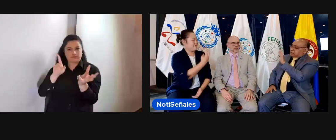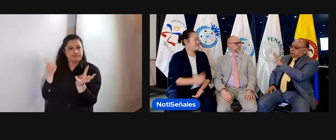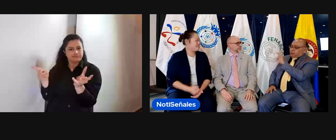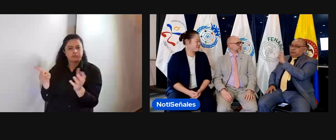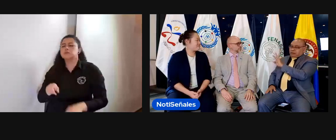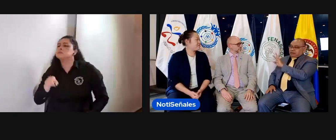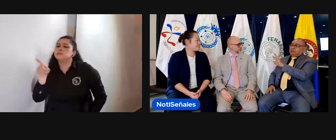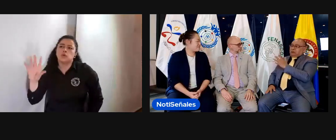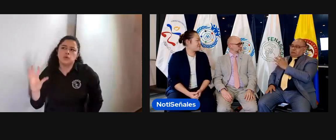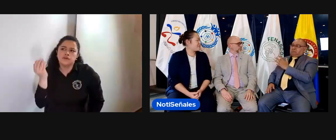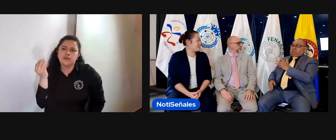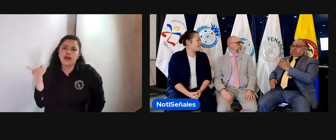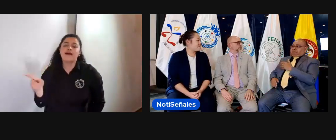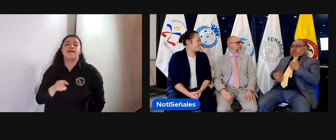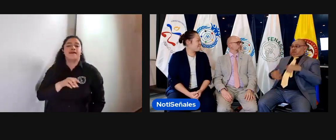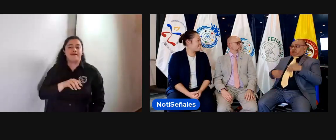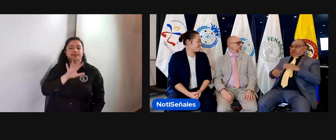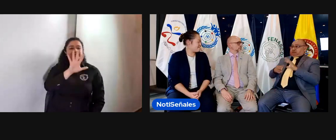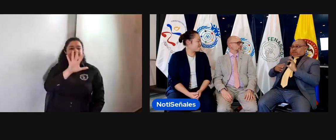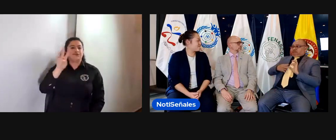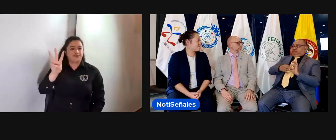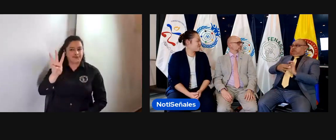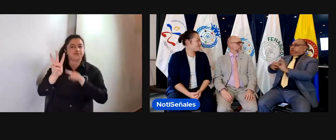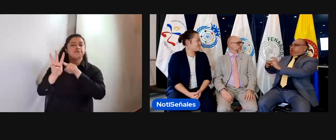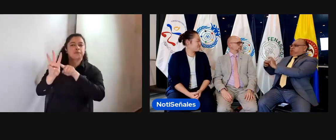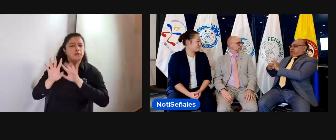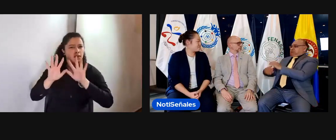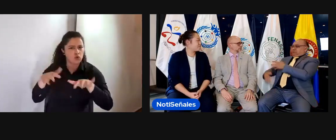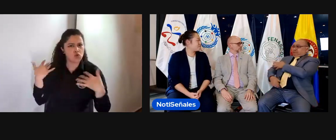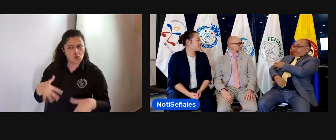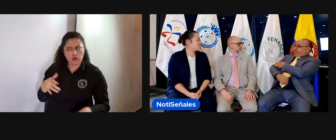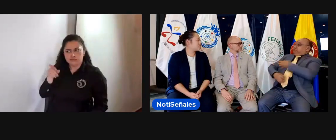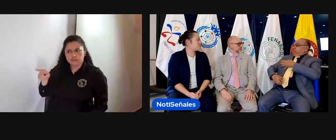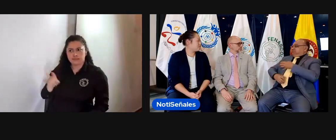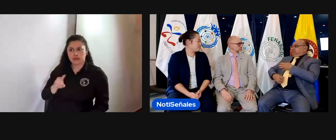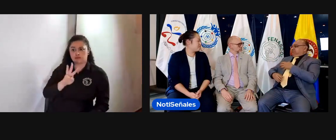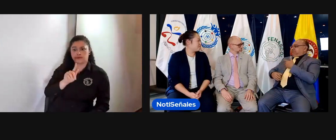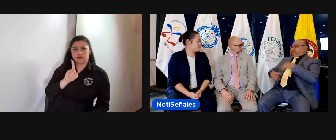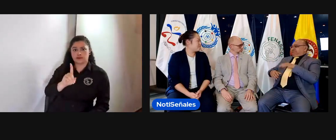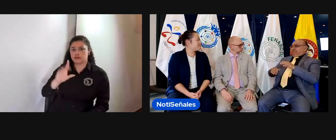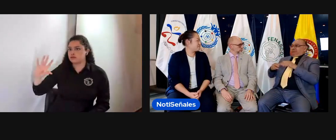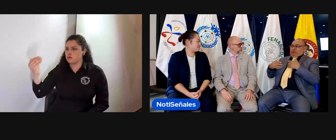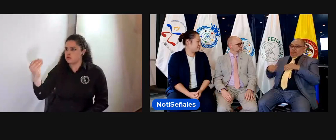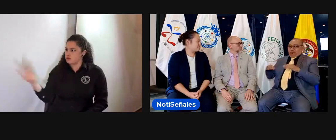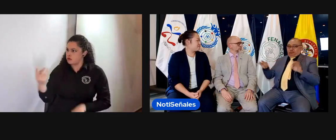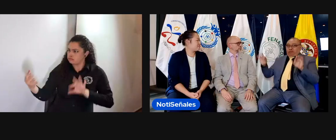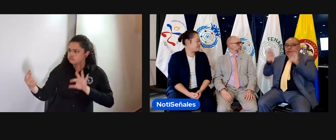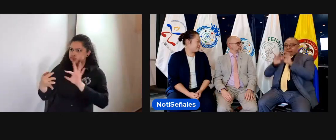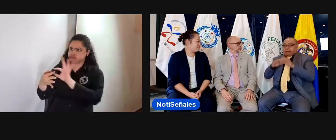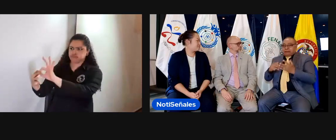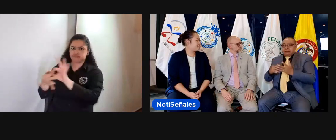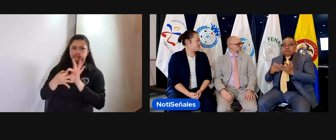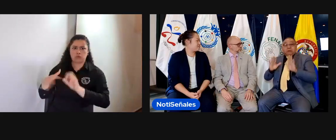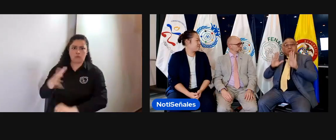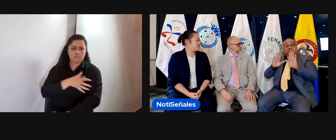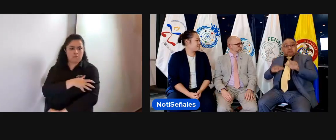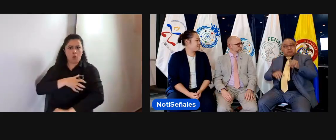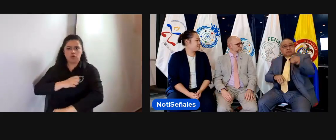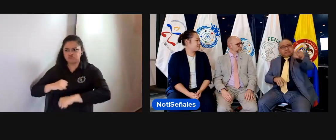en el caso de la sección de jóvenes, 53. Bien, entonces, es un trabajo que se viene articulando y que genera mucho poder en la comunidad sorda.